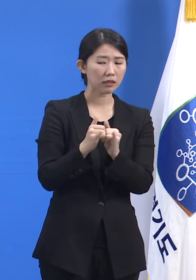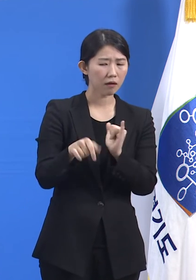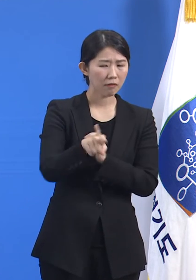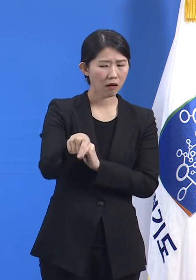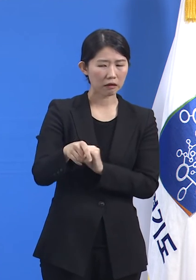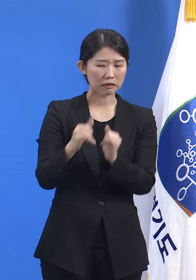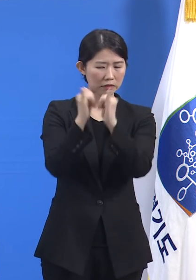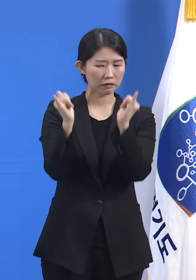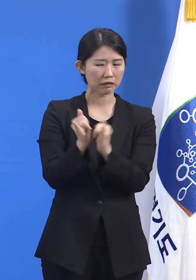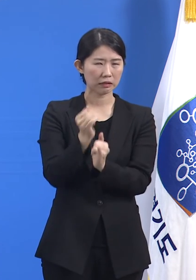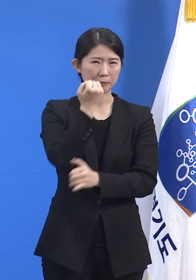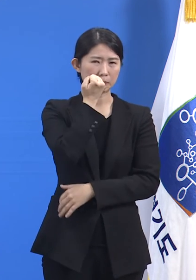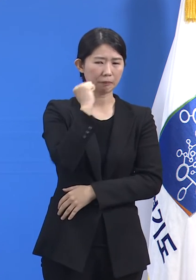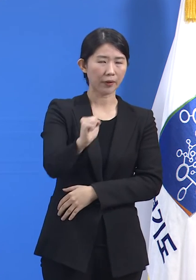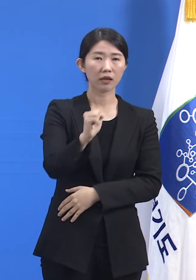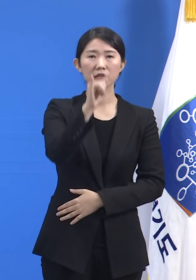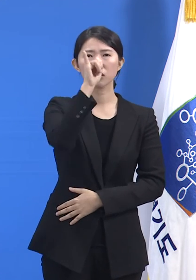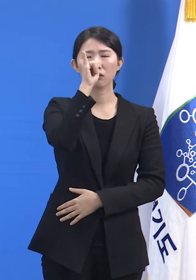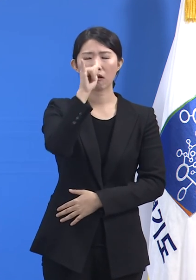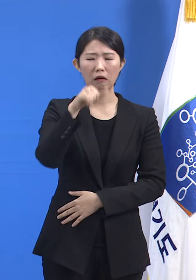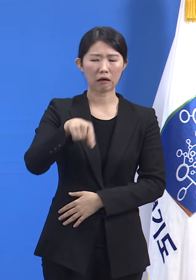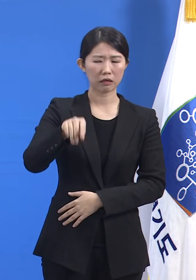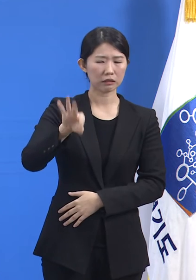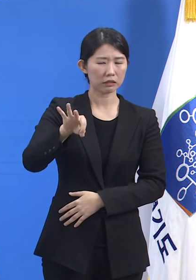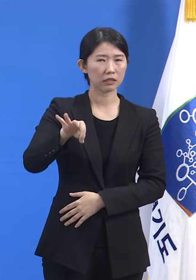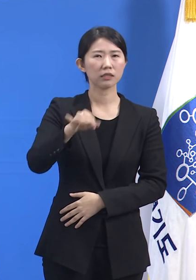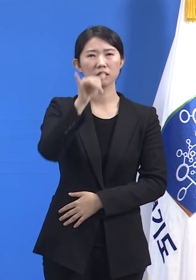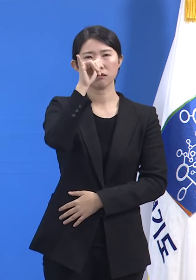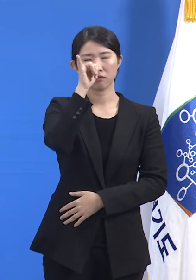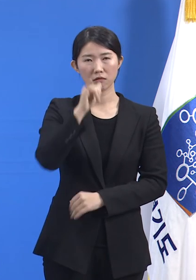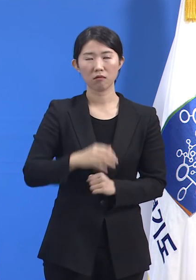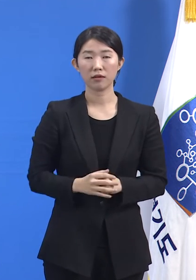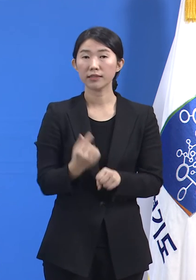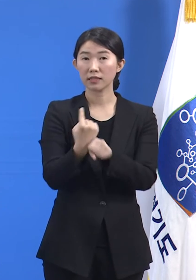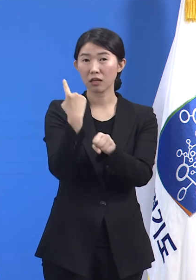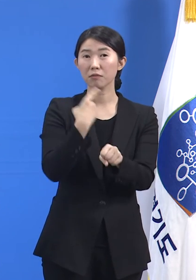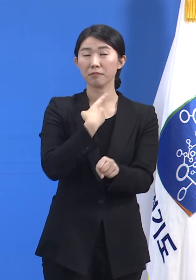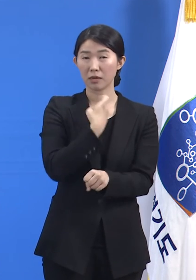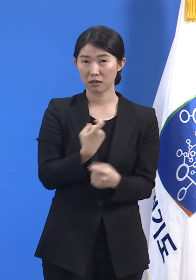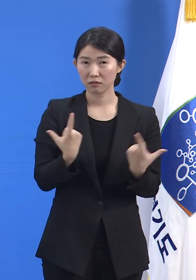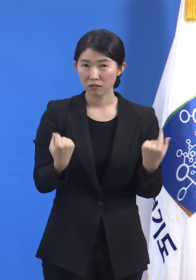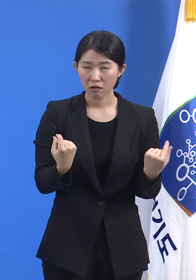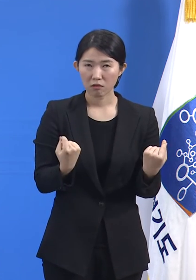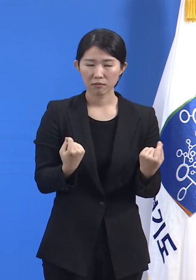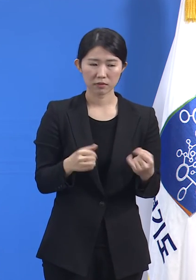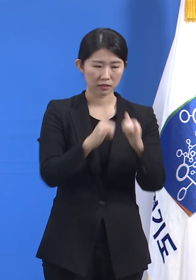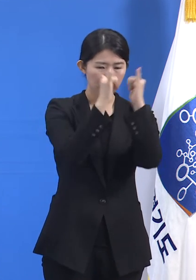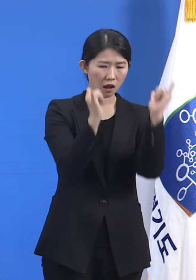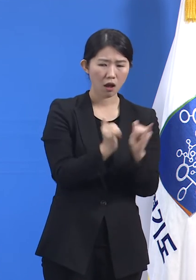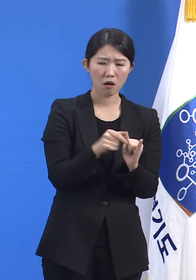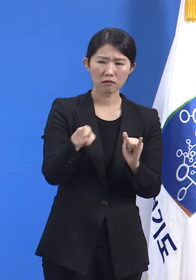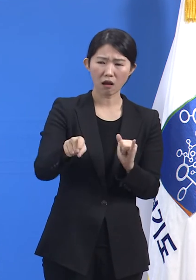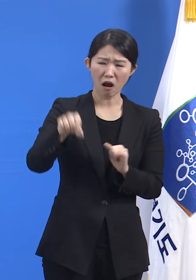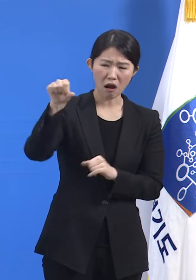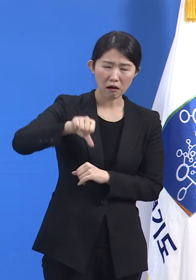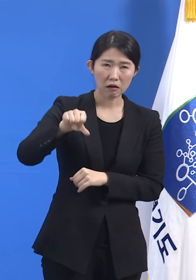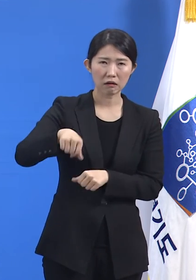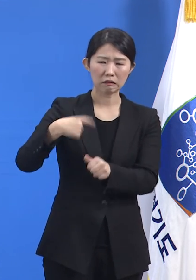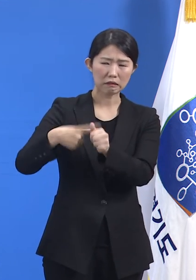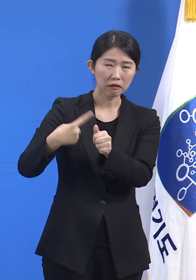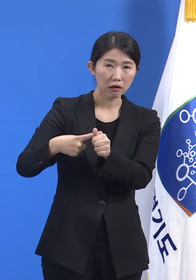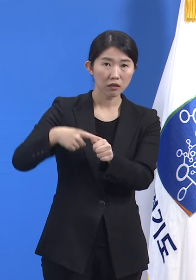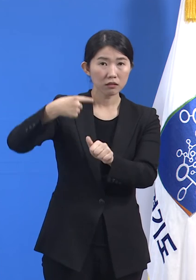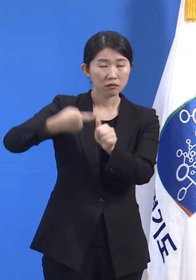작년에 여러 차례 겪었듯 이런 일들은 방역활동을 효과적으로 수행하고 사회를 안전하게